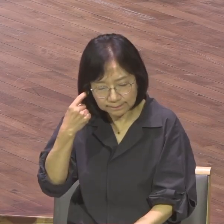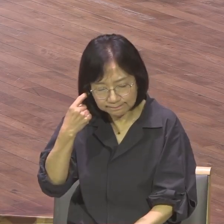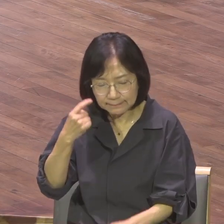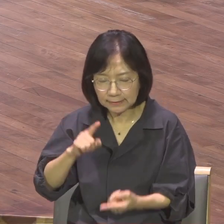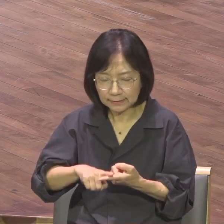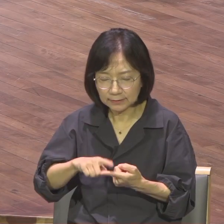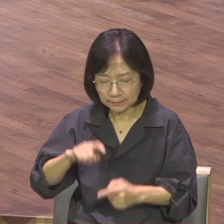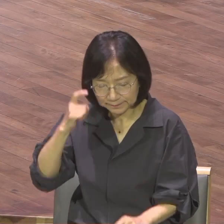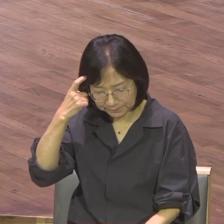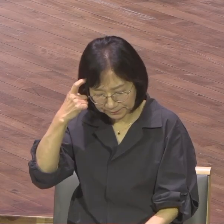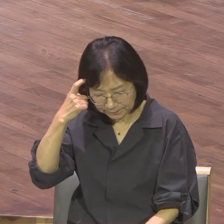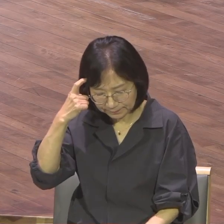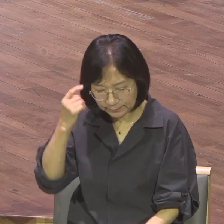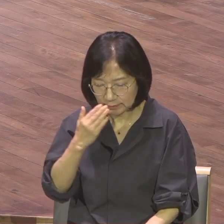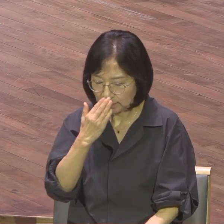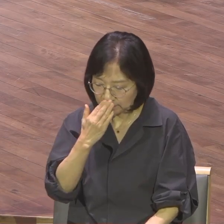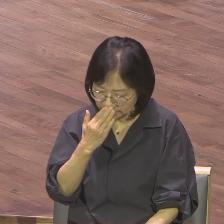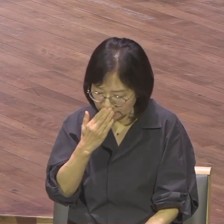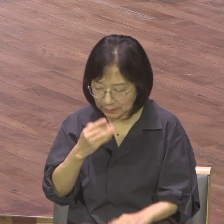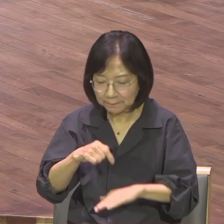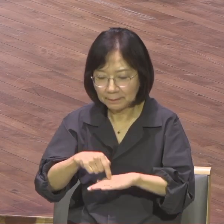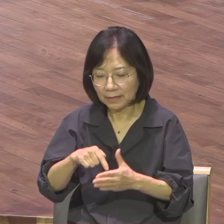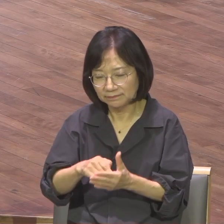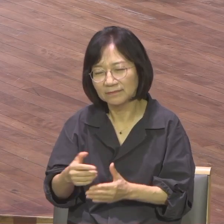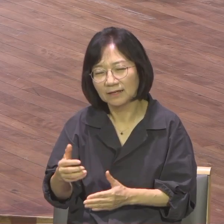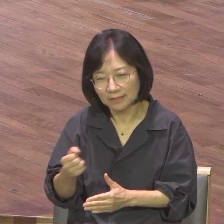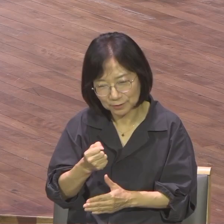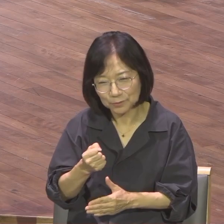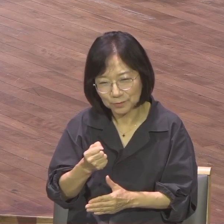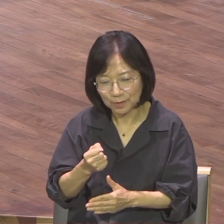순수한 마음으로 나는 아무것도 아닙니다